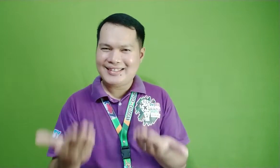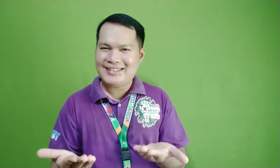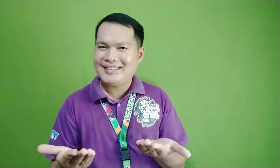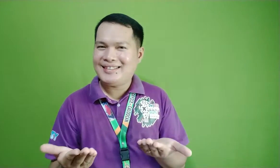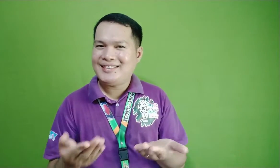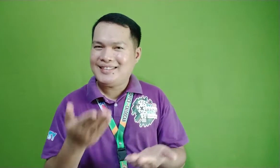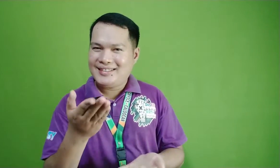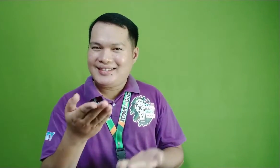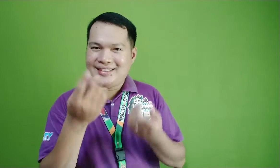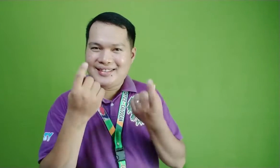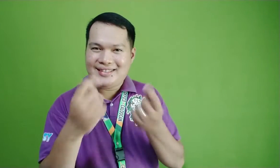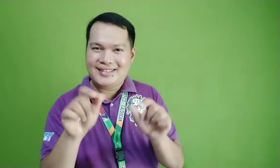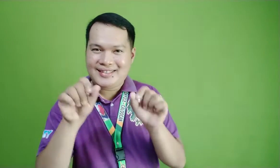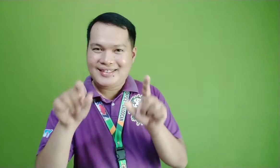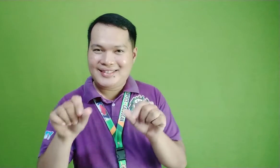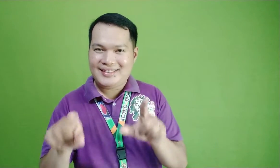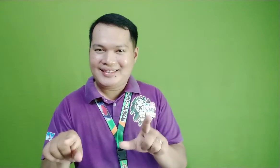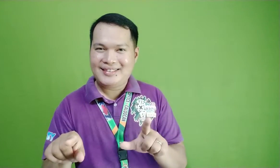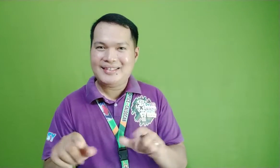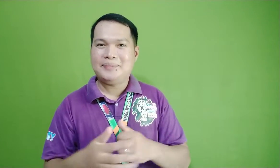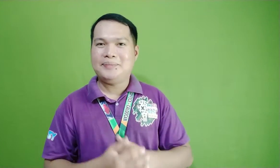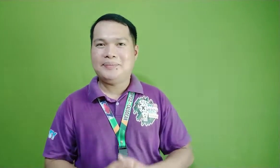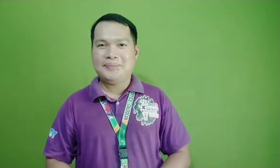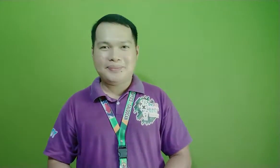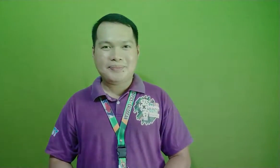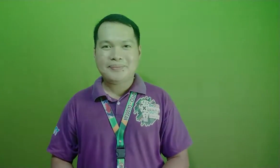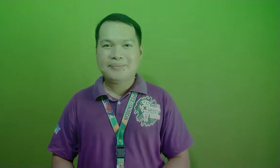Ngayon, subukan nyo ang ating maiksim pagsasuli.